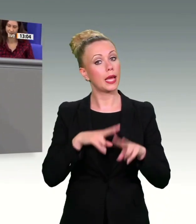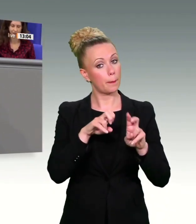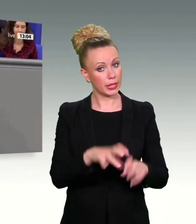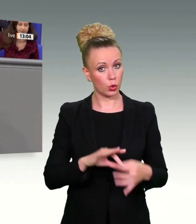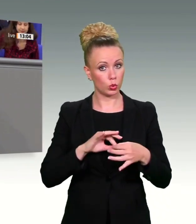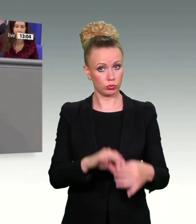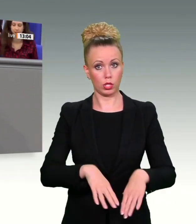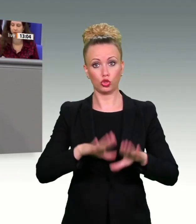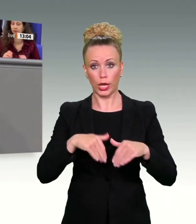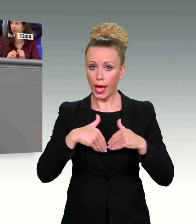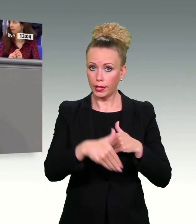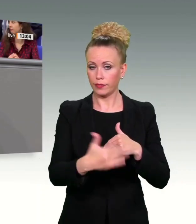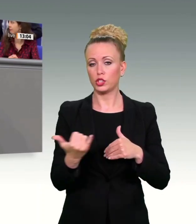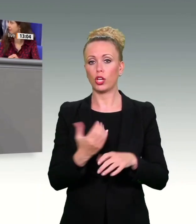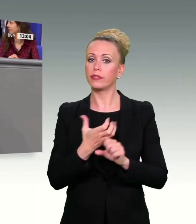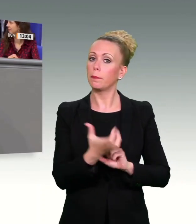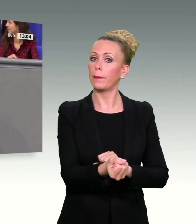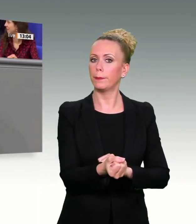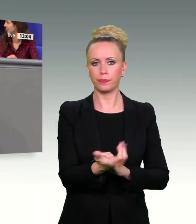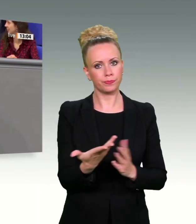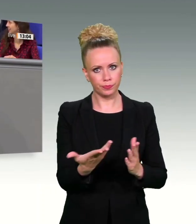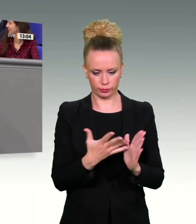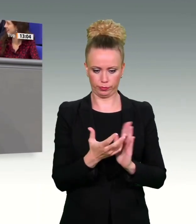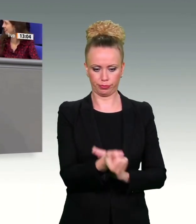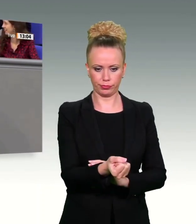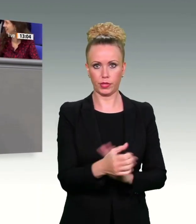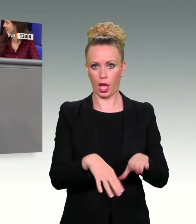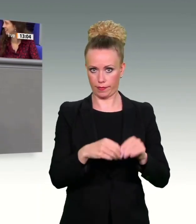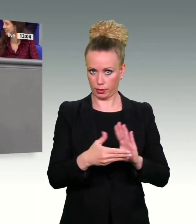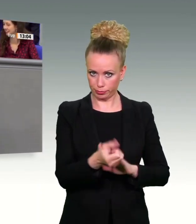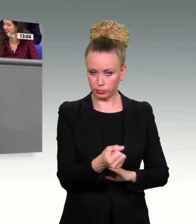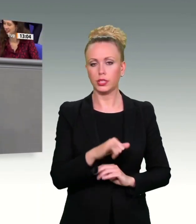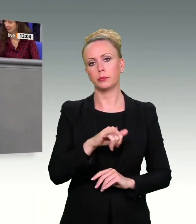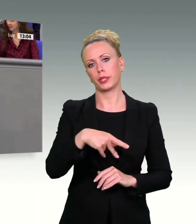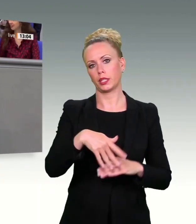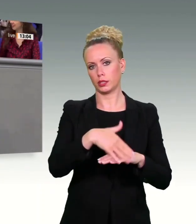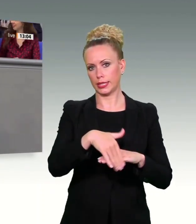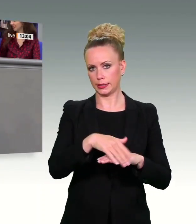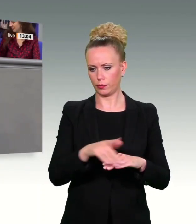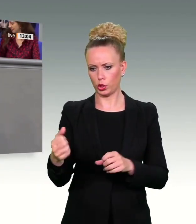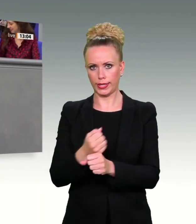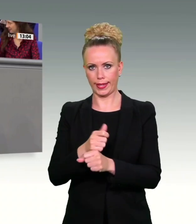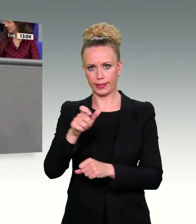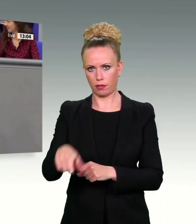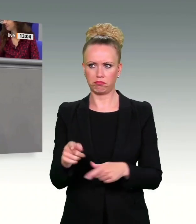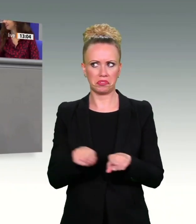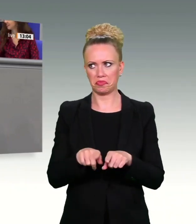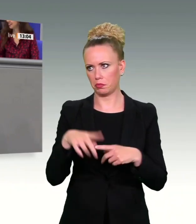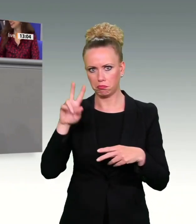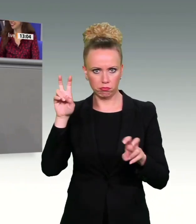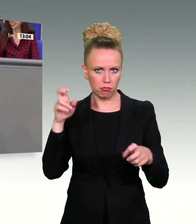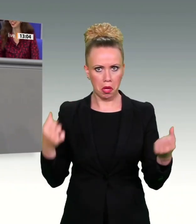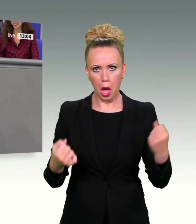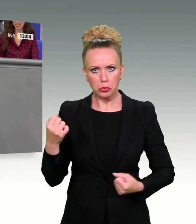meisten Fällen die IP-Adresse der Tätercomputer. Diese wirkt wie ein Autokennzeichen im Netz, nur dass eben jeden Tag dieses